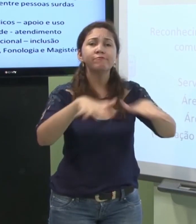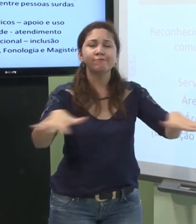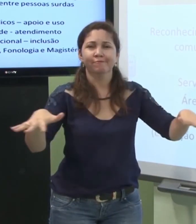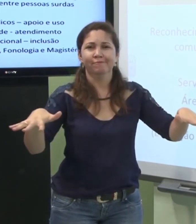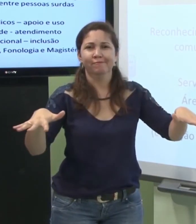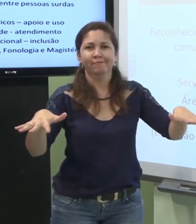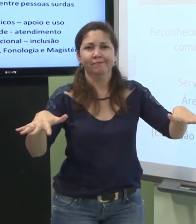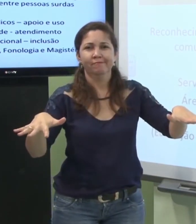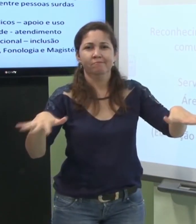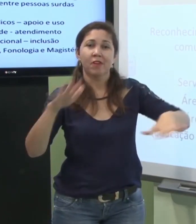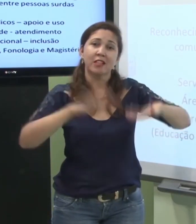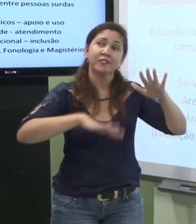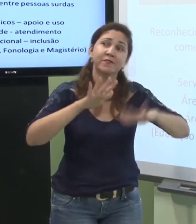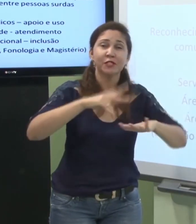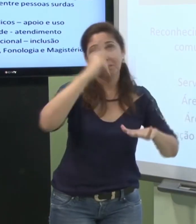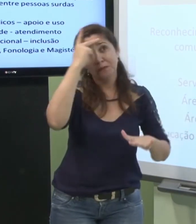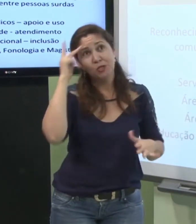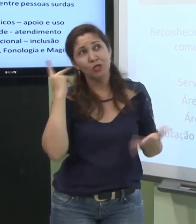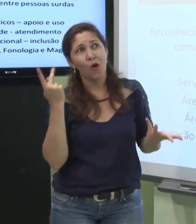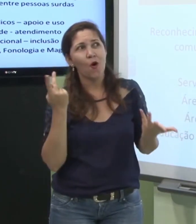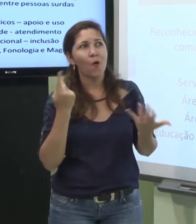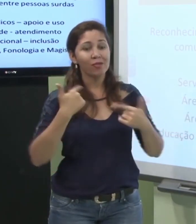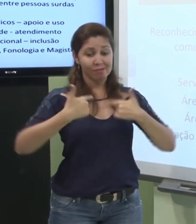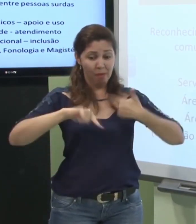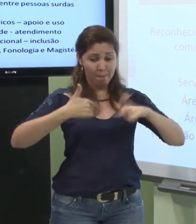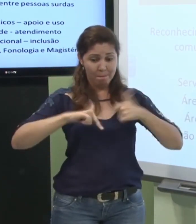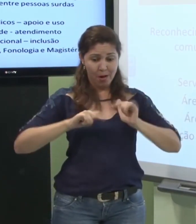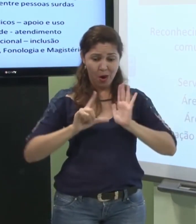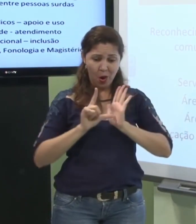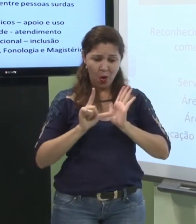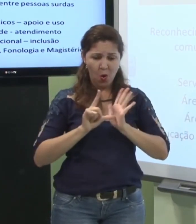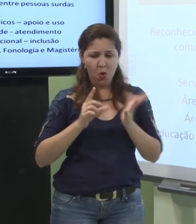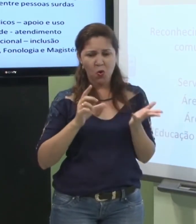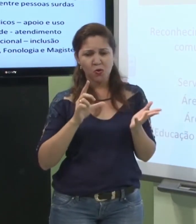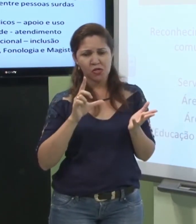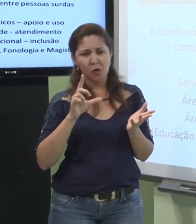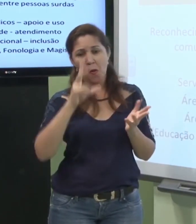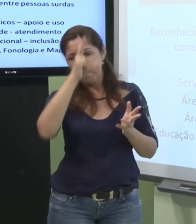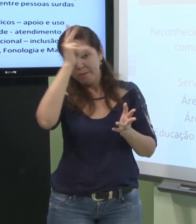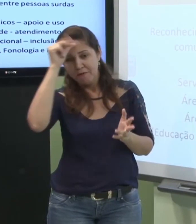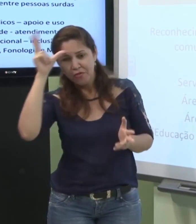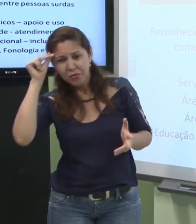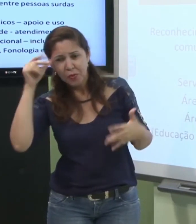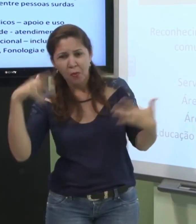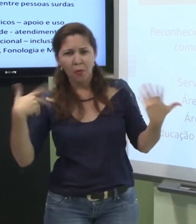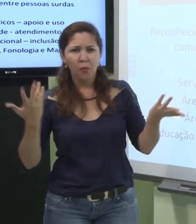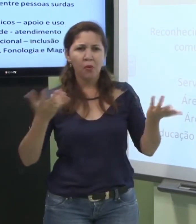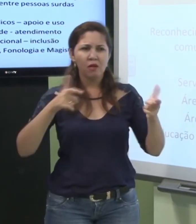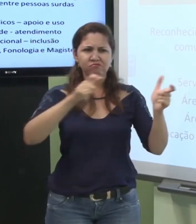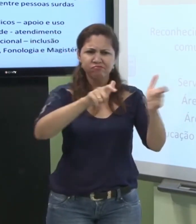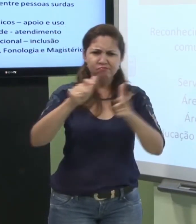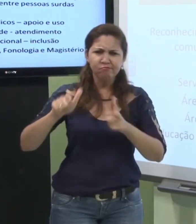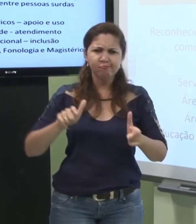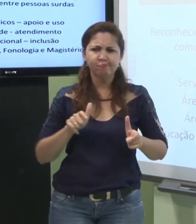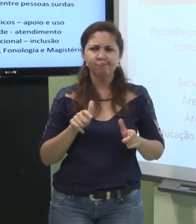em língua de sinais a língua de sinais precisa ser difundida se eu trabalho numa loja na prefeitura